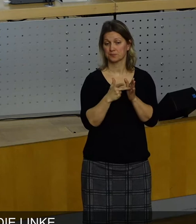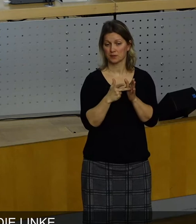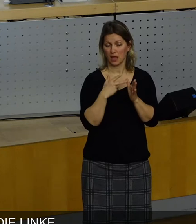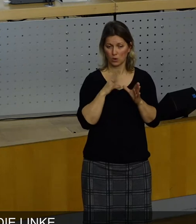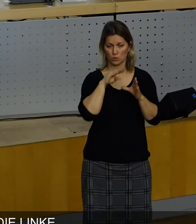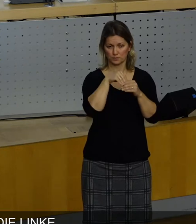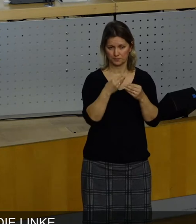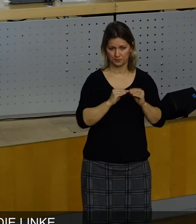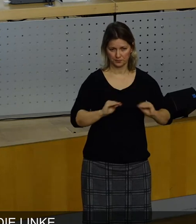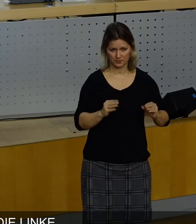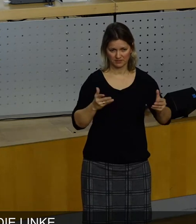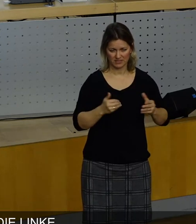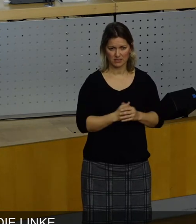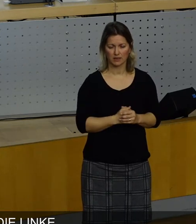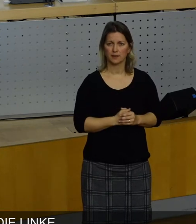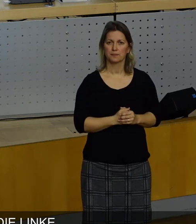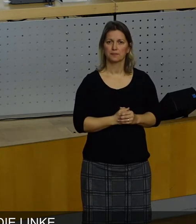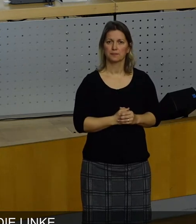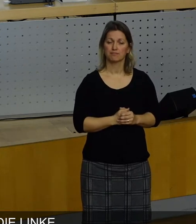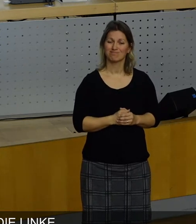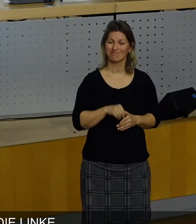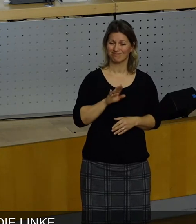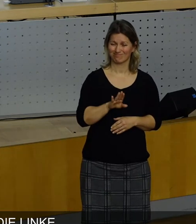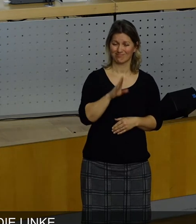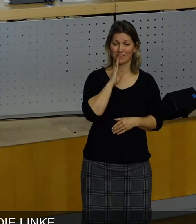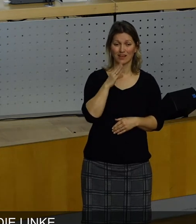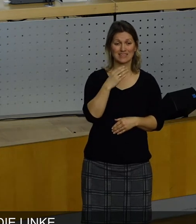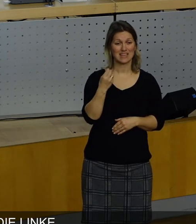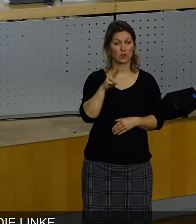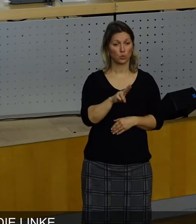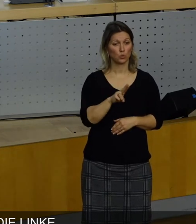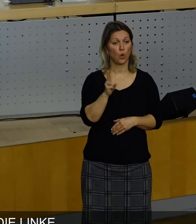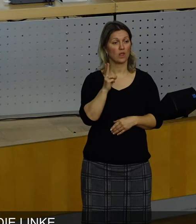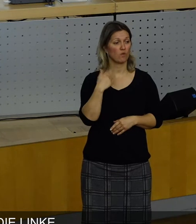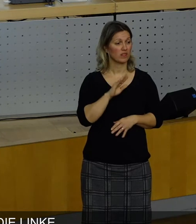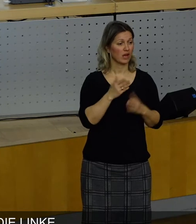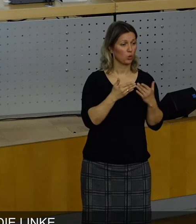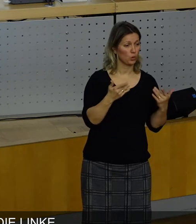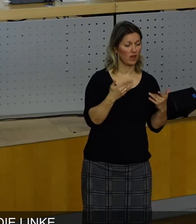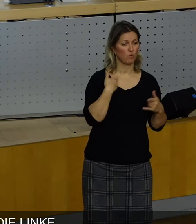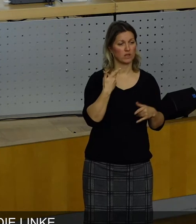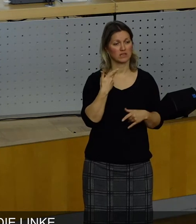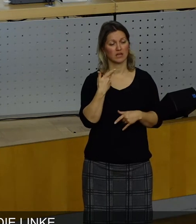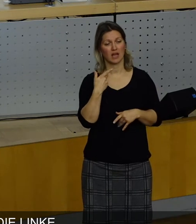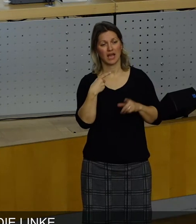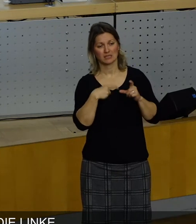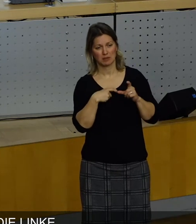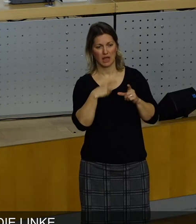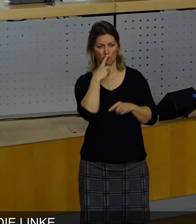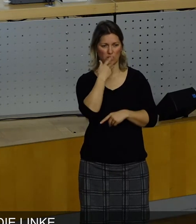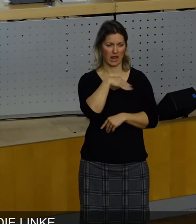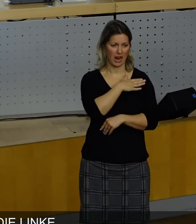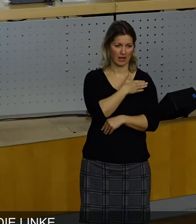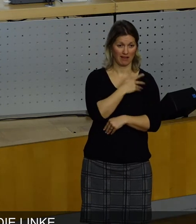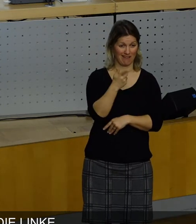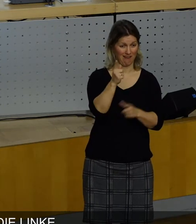hinweisen, dass es sich hier nicht um einen Antrag der CDU, der Grünen, der Sozialdemokraten oder der Linken